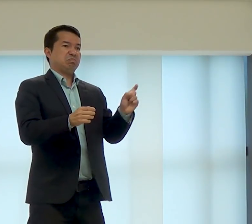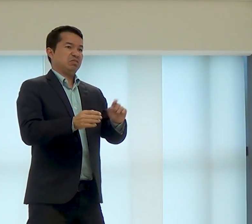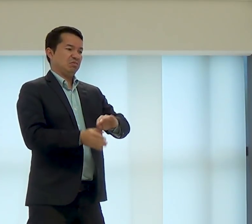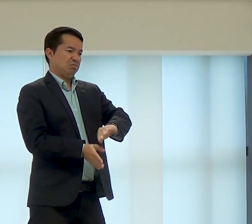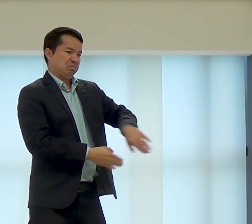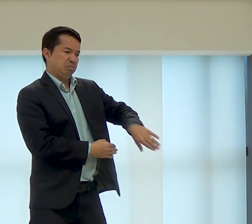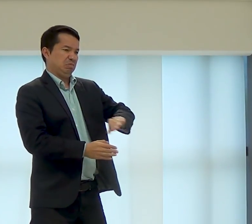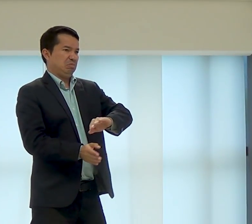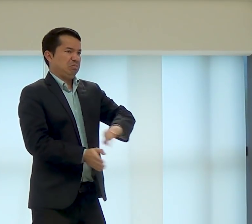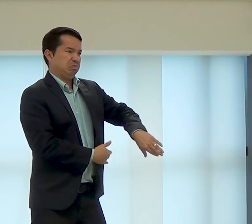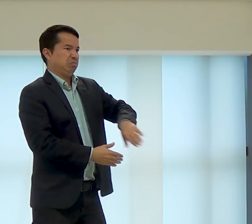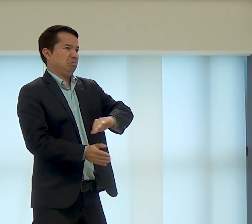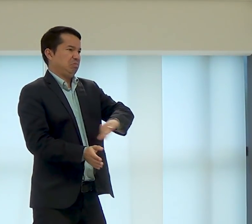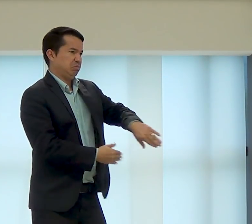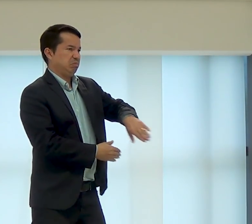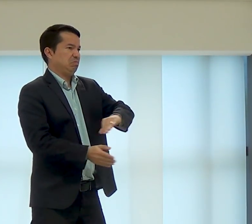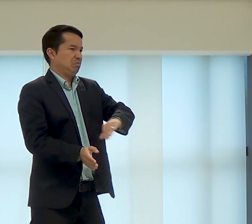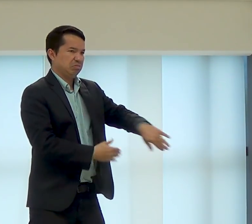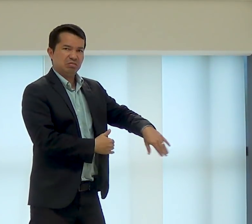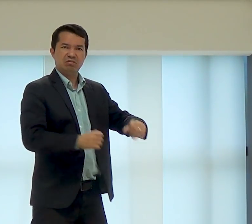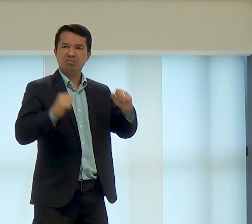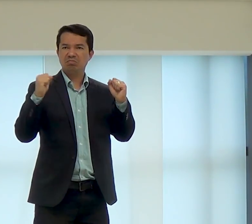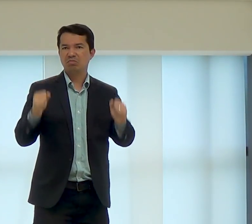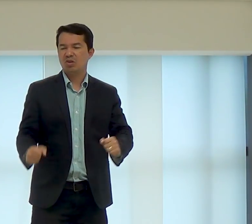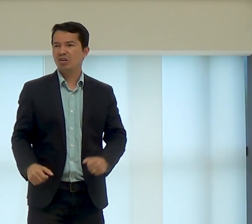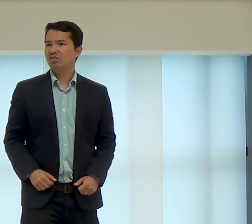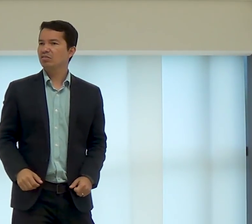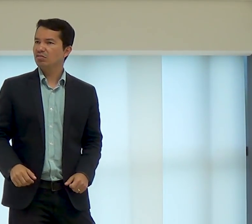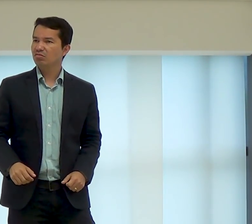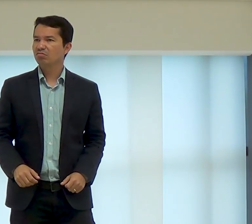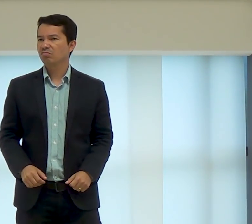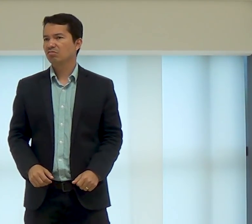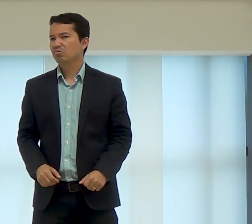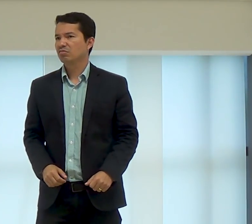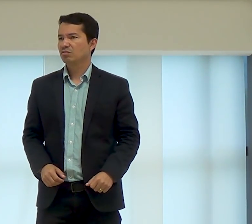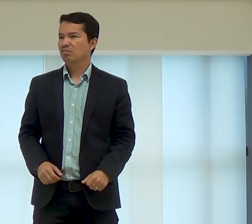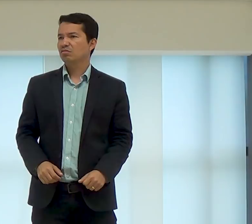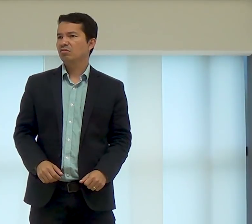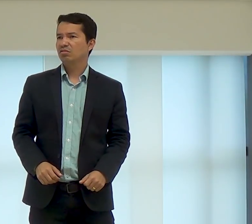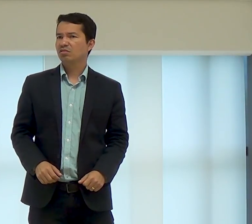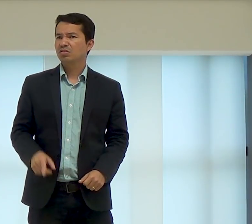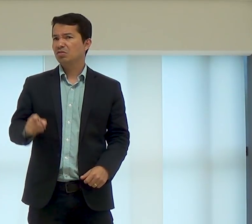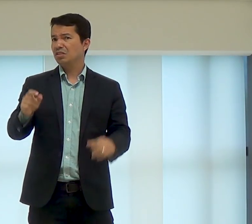e aquilo que você faz de errado, descarte tudo isso, tire tudo isso da sua vida,